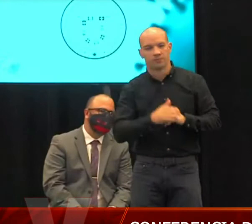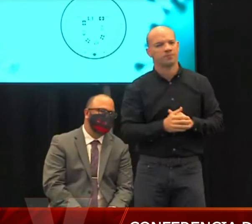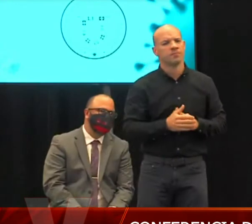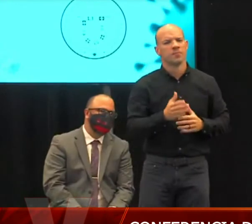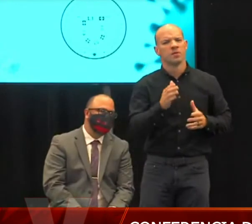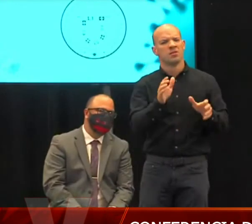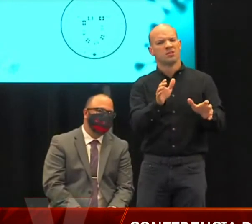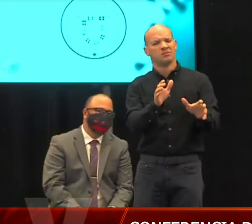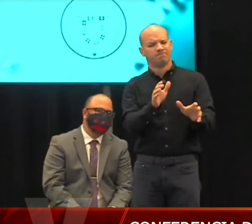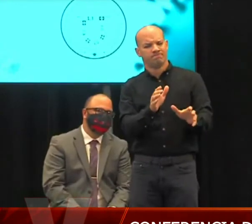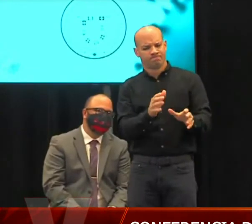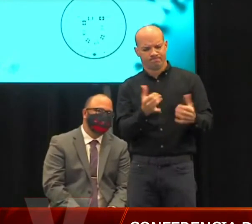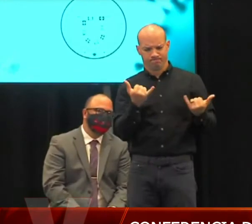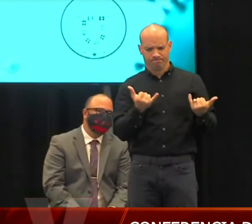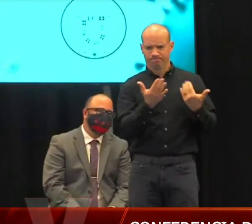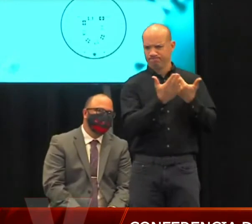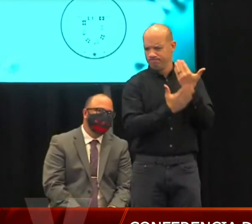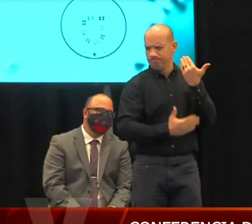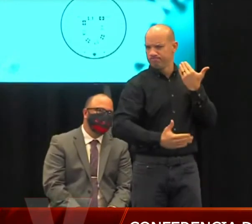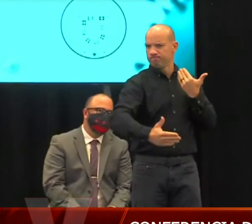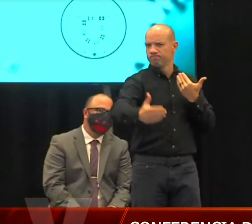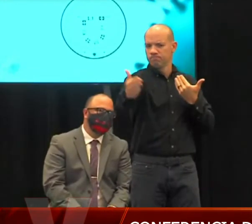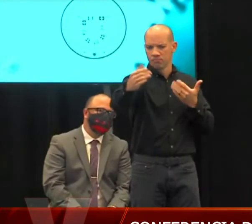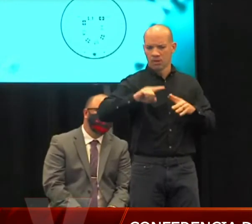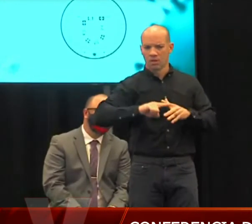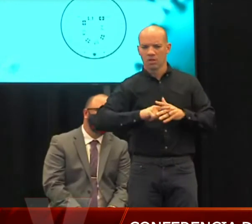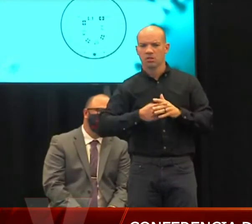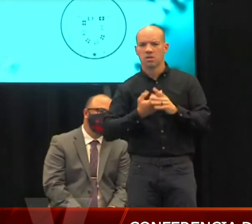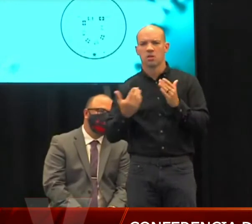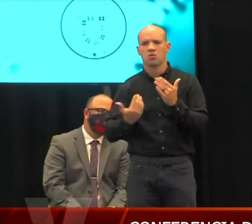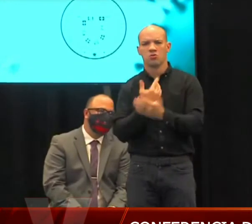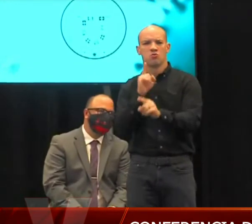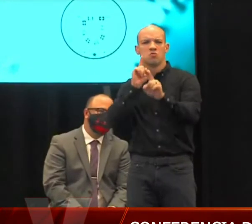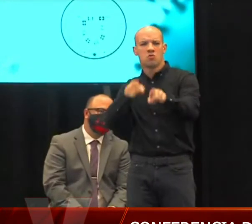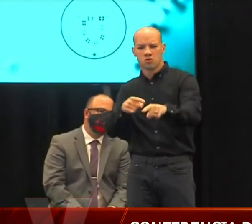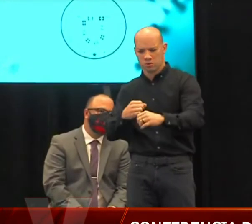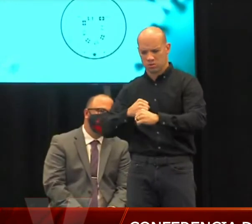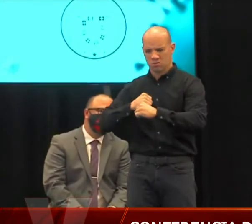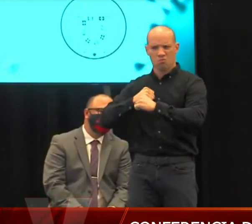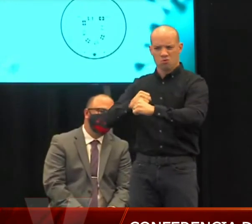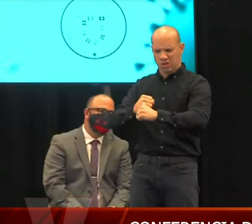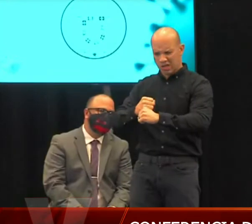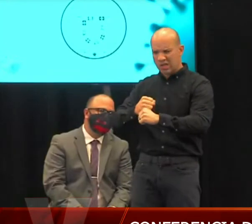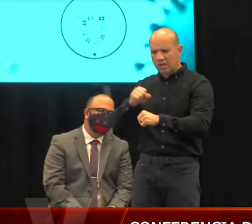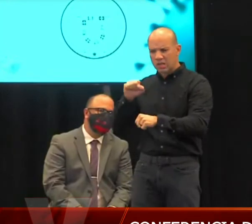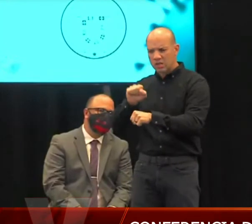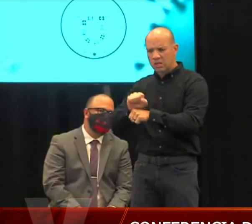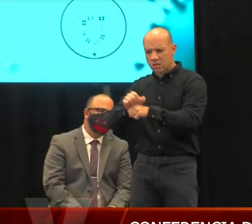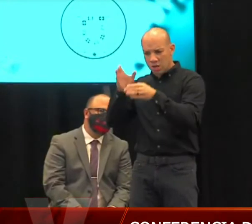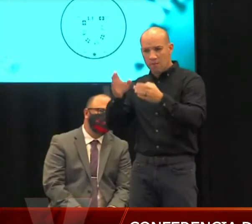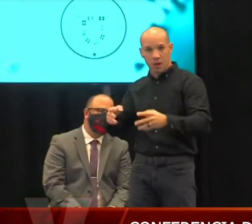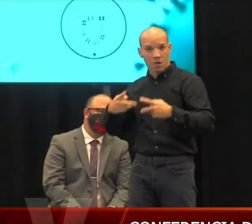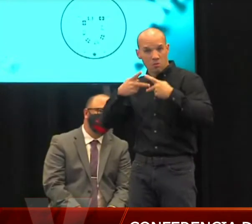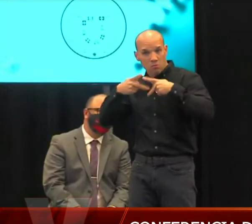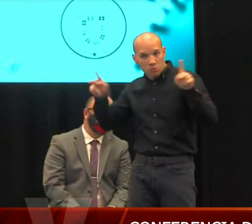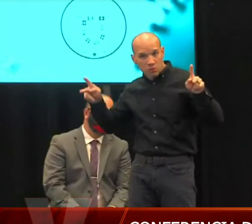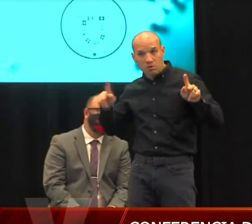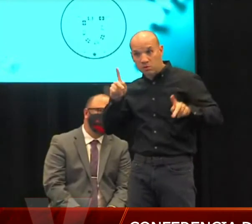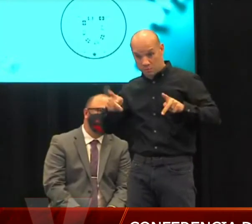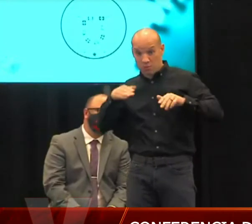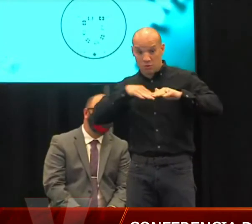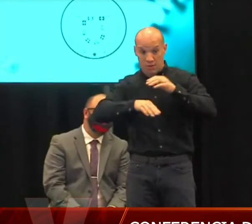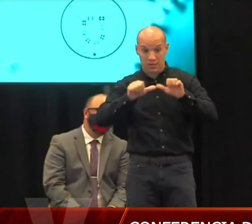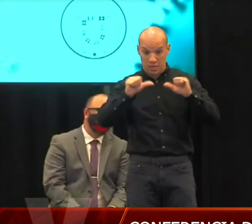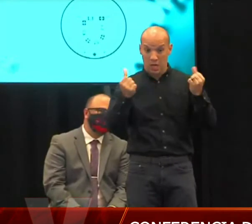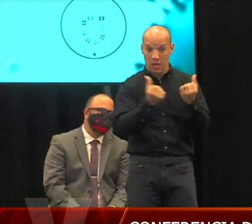medidas se van a tomar de aquí a que comience la nueva orden para proteger a esos empleados públicos y la gente que va a las agencias a buscar servicios